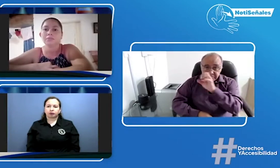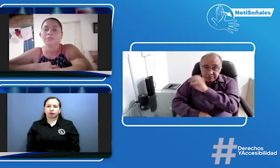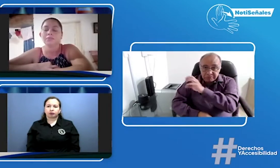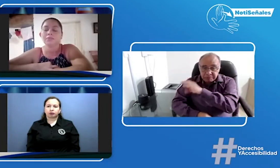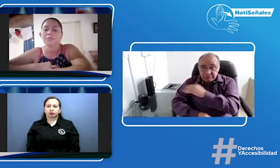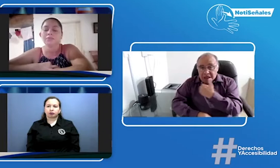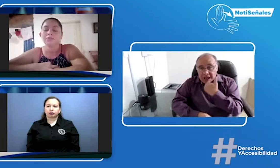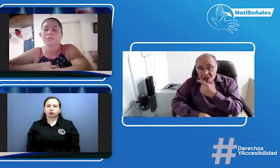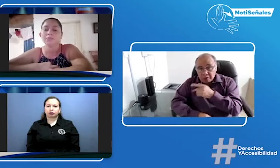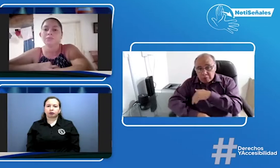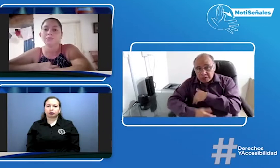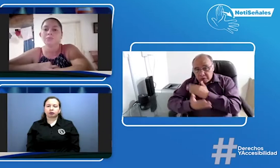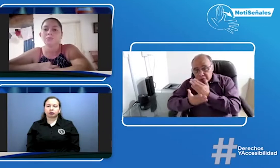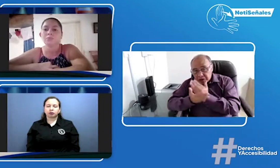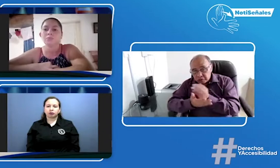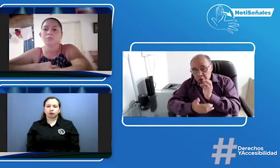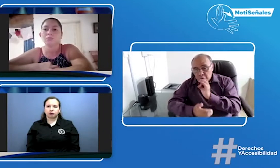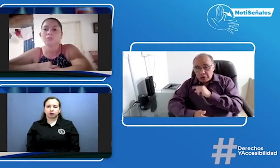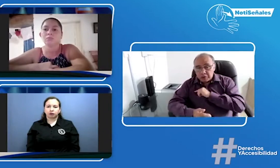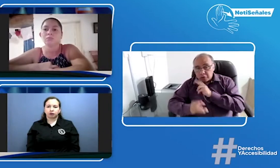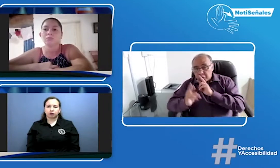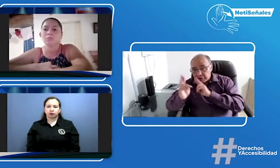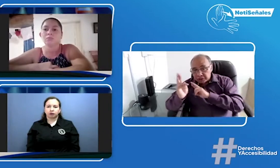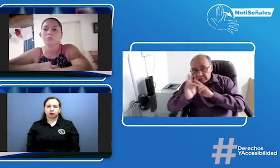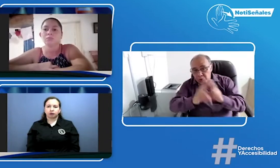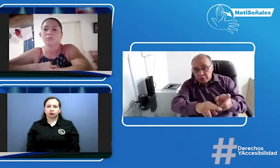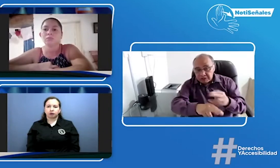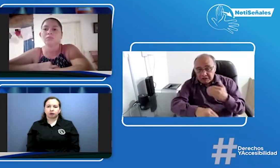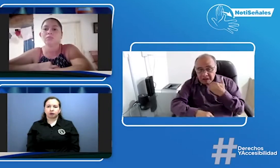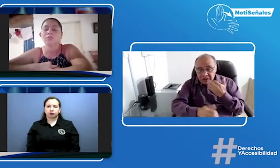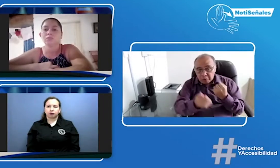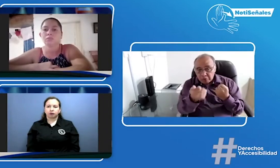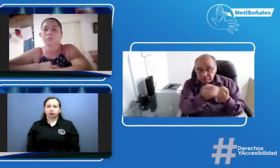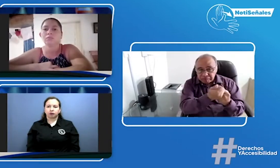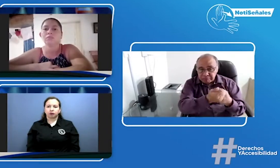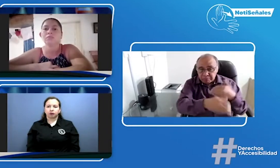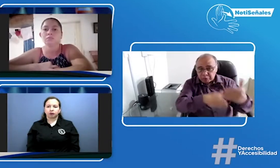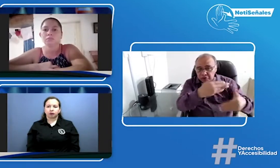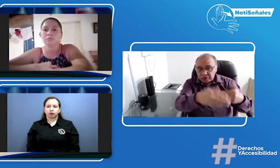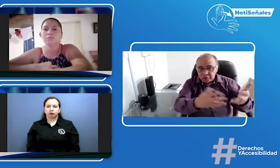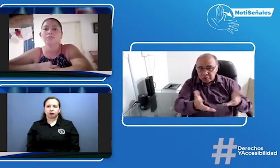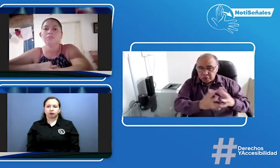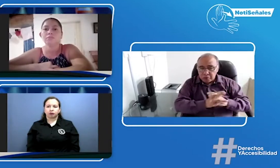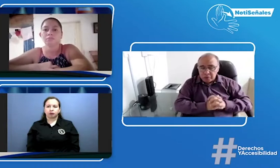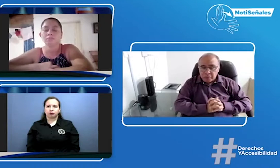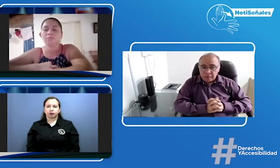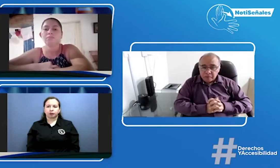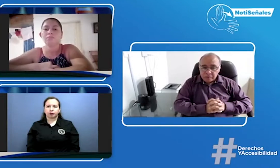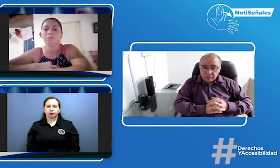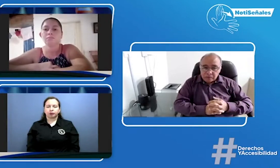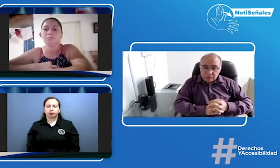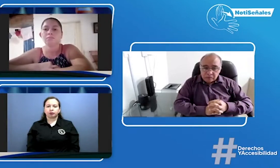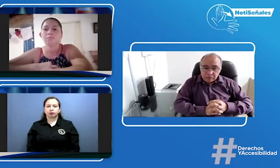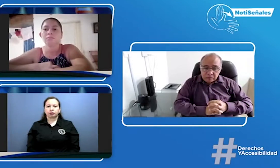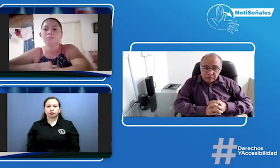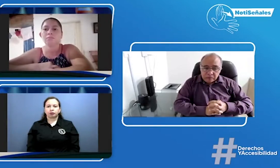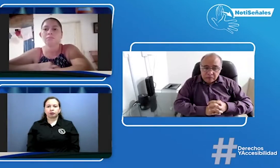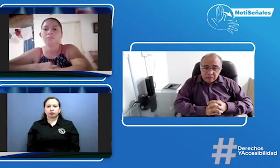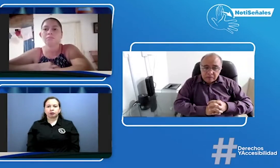documentos al INSOR, al Ministerio de Educación. ¿Les han respondido? ¿Les dijeron que les van a apoyar? ¿Qué han